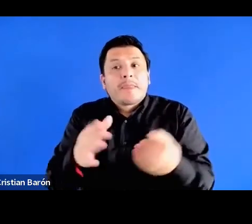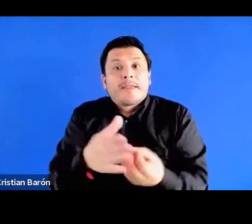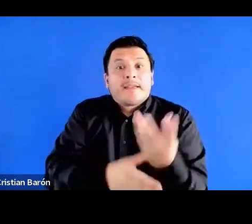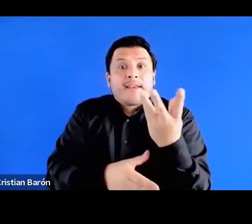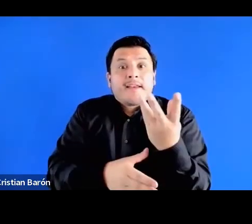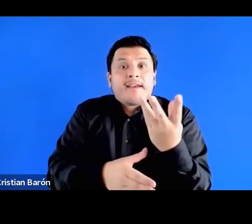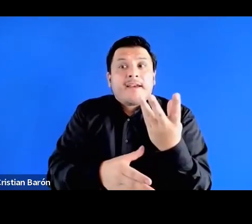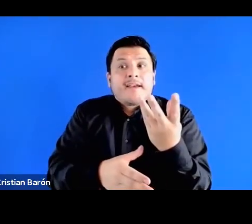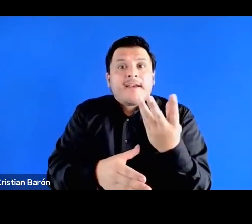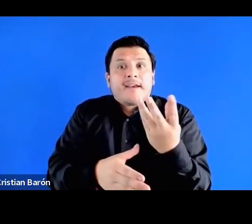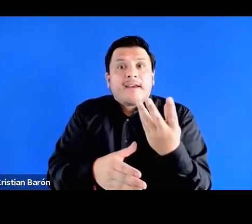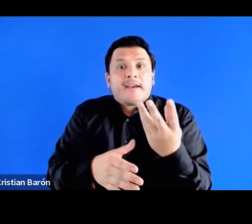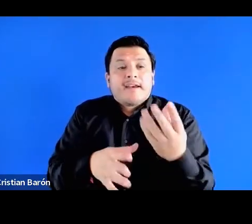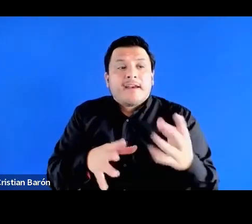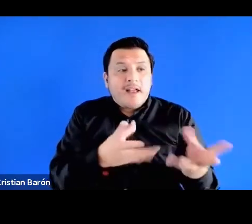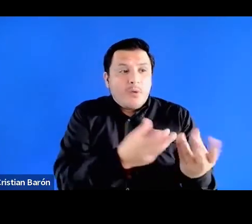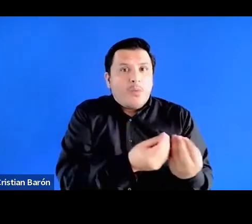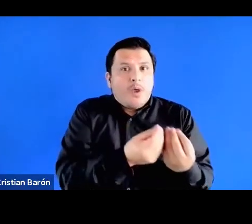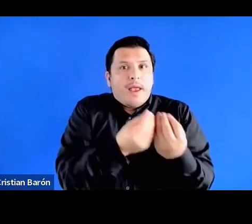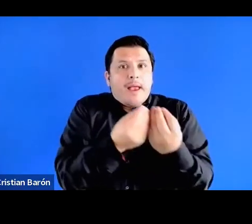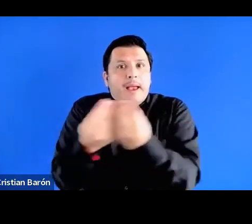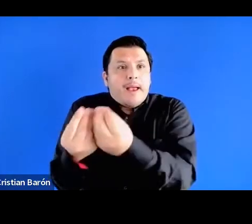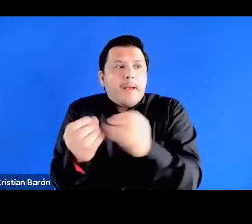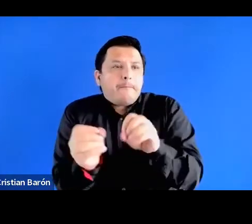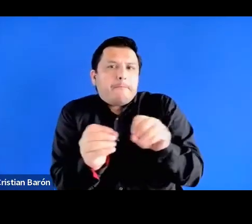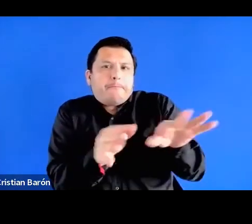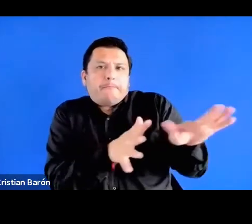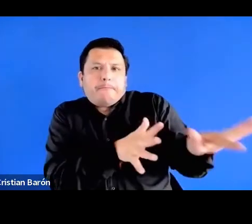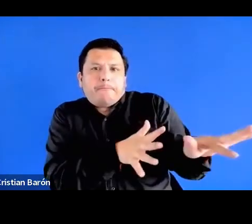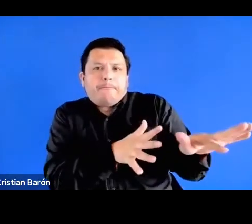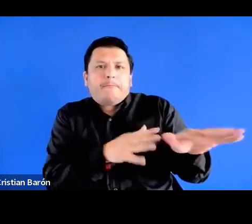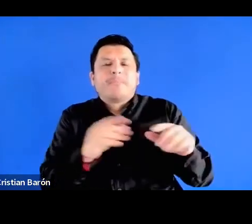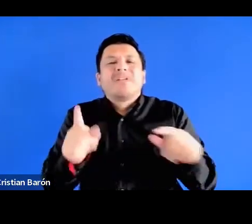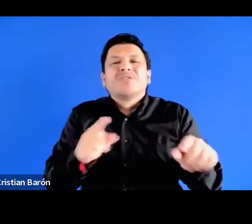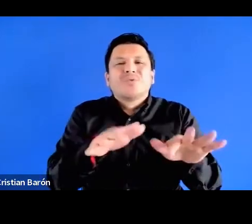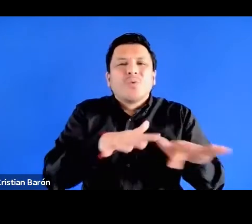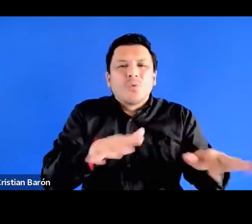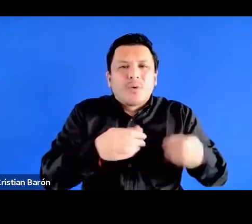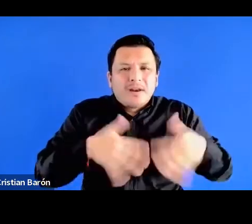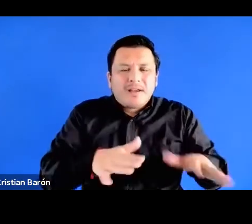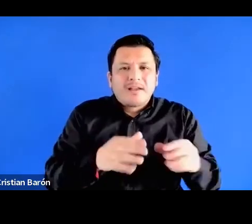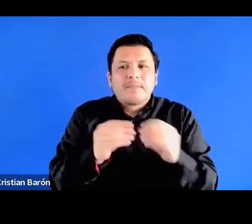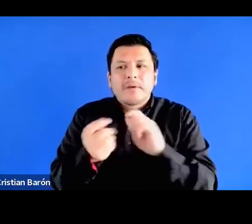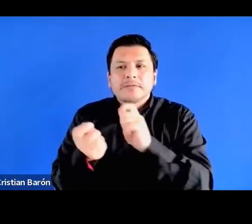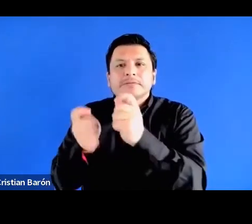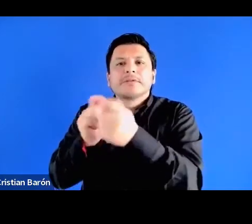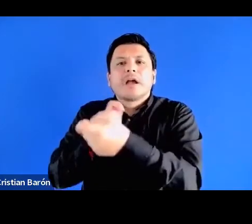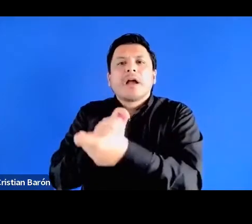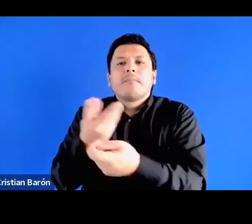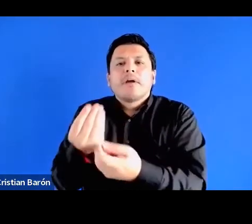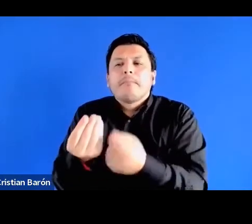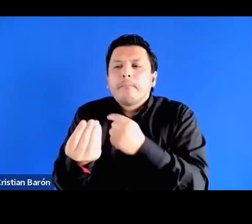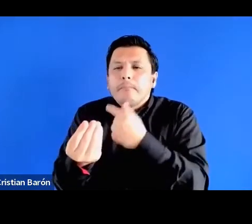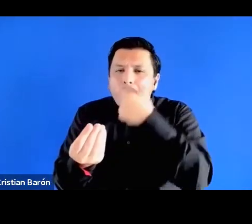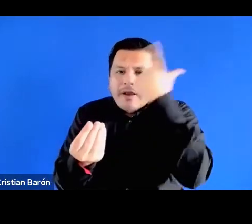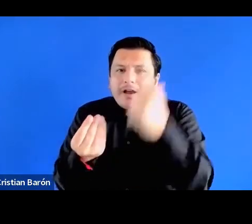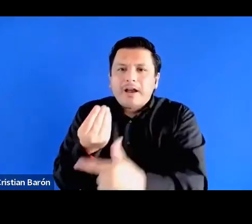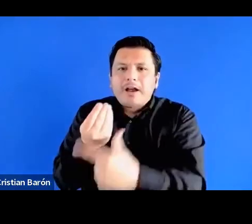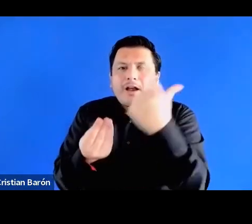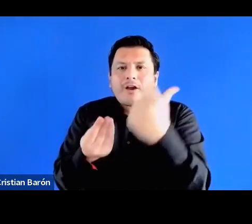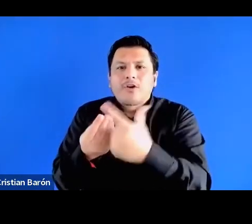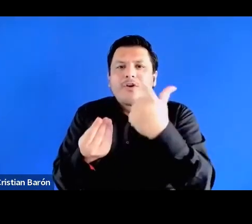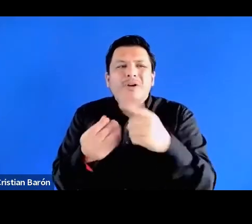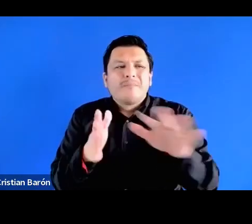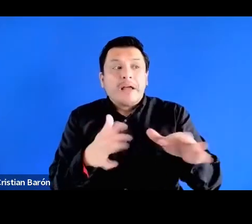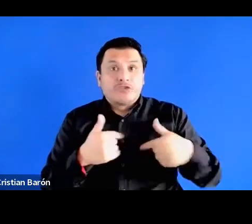un desarraigo ¿no? de sus lugares de origen un blanqueamiento una negación de la negridad